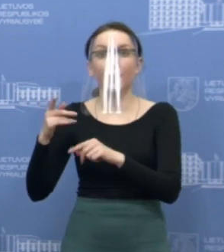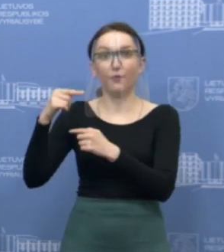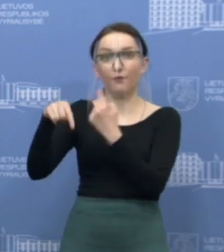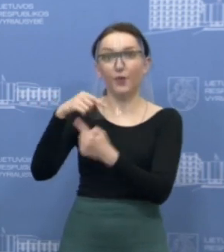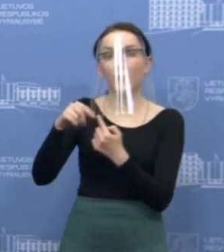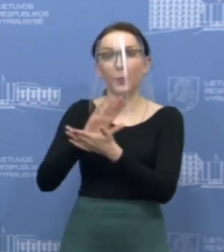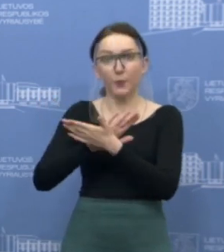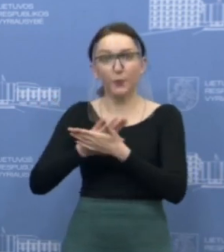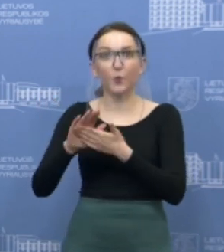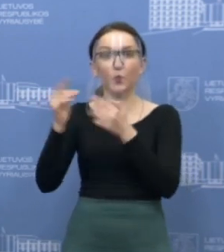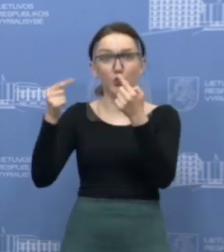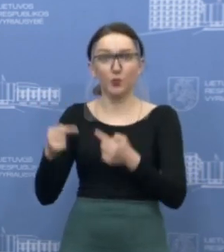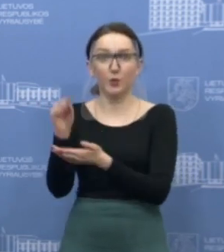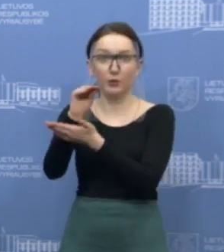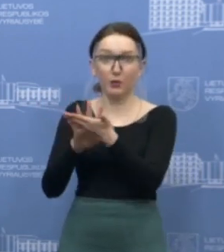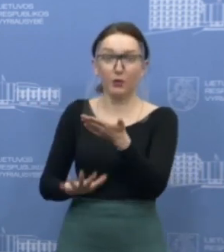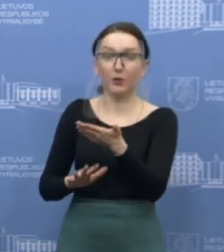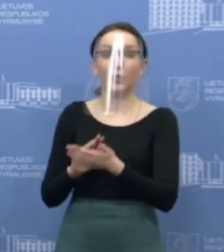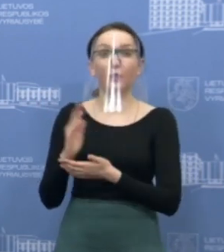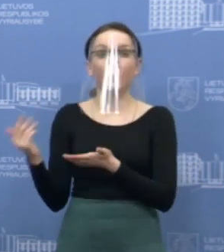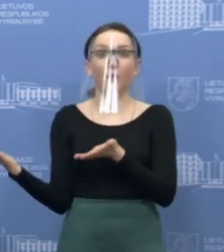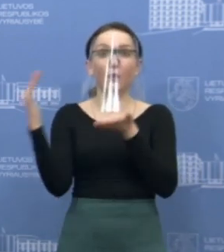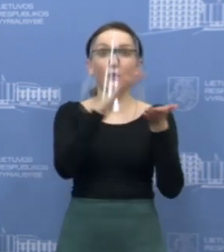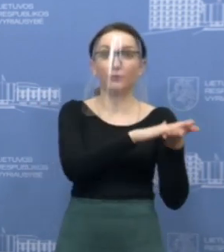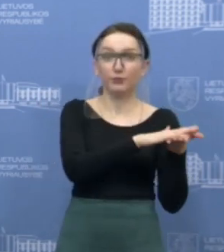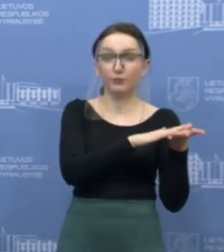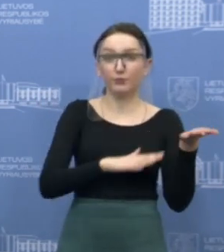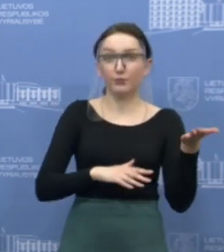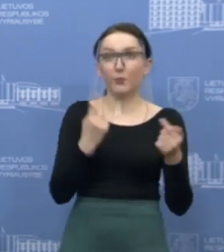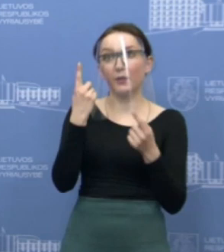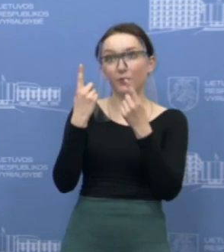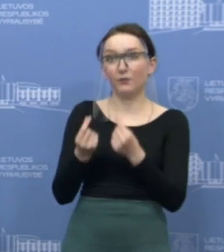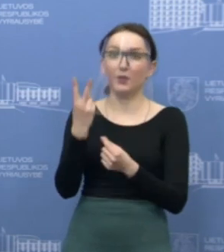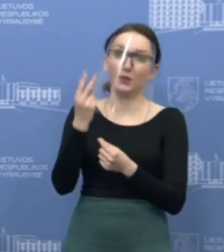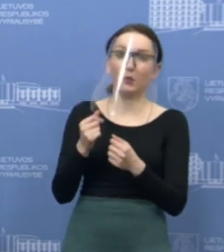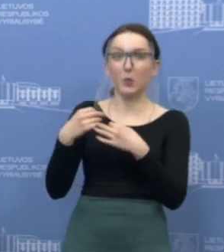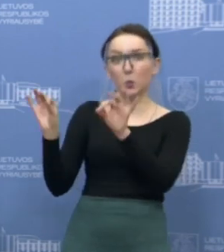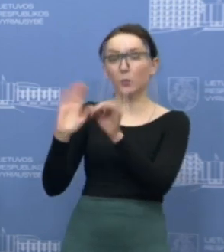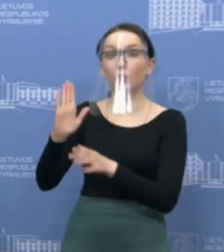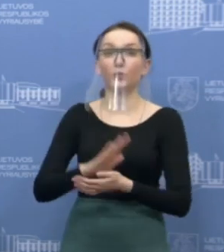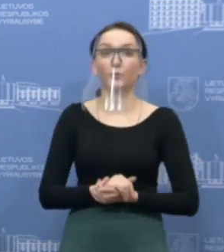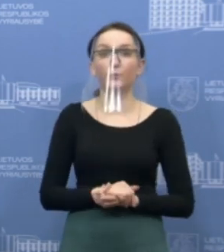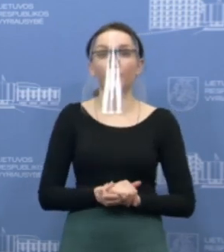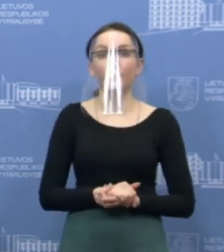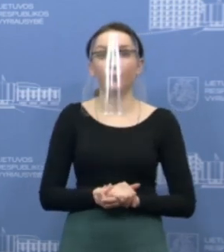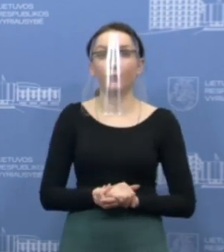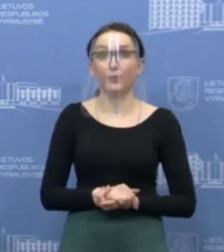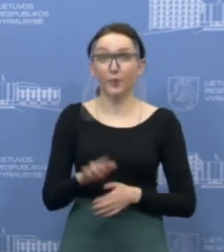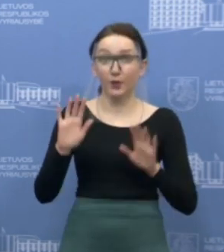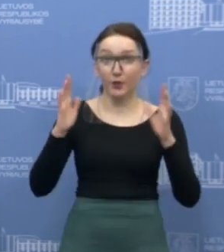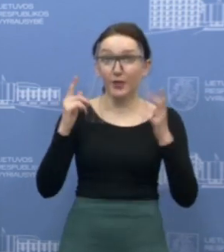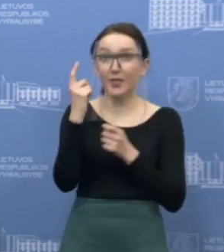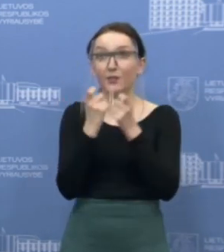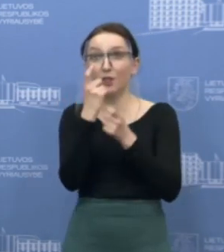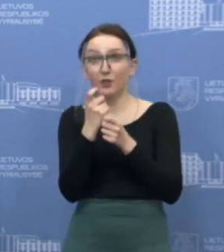įmonėm, kurios tvarkingai užpildys pateiks prašymus, tie leidimai bus išduodami per vieną, dvi dienas. Taip kad nors